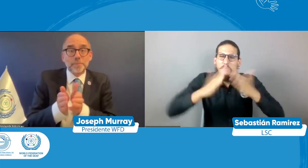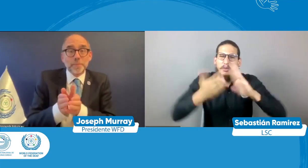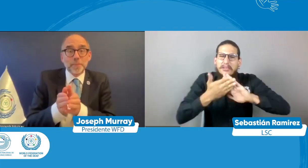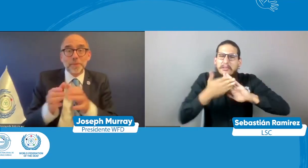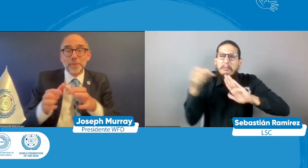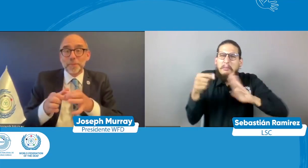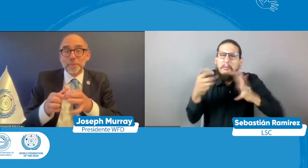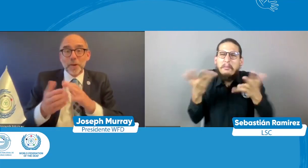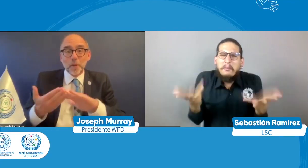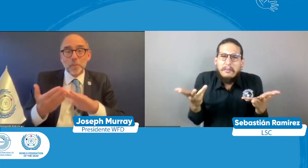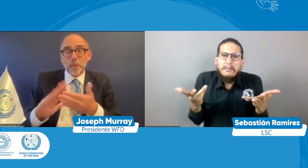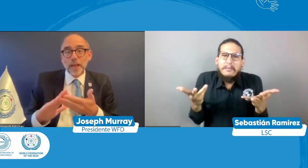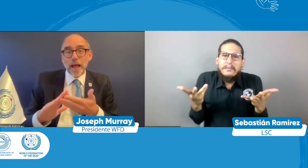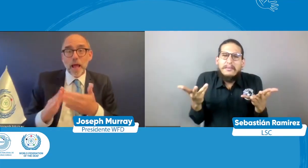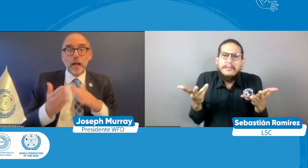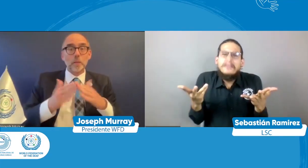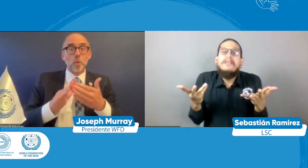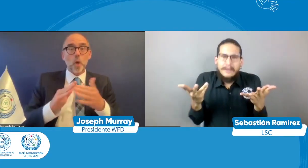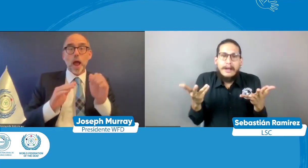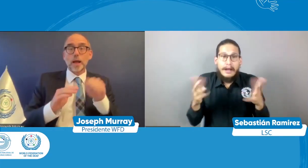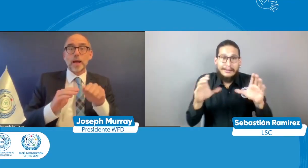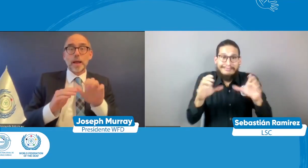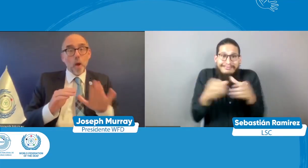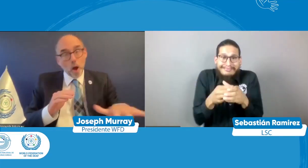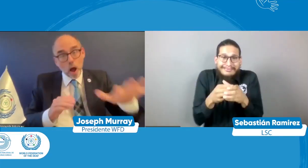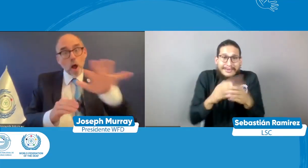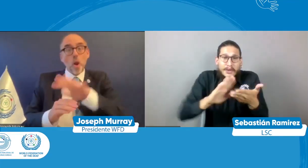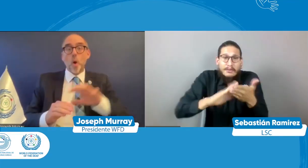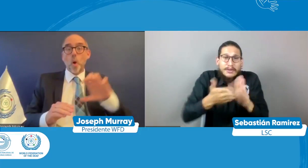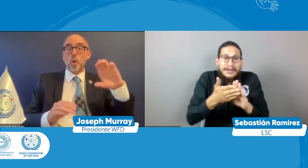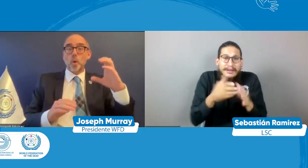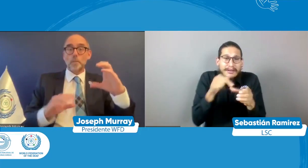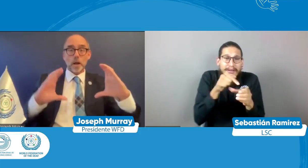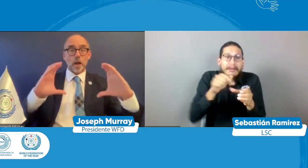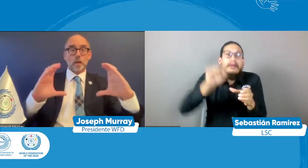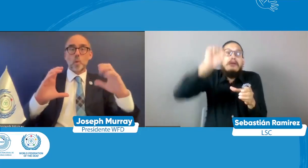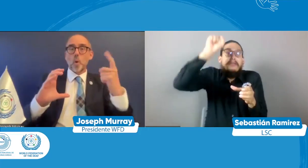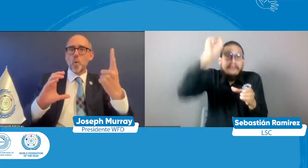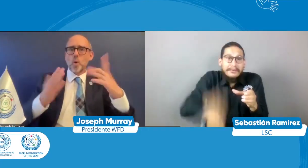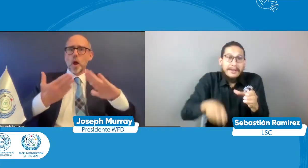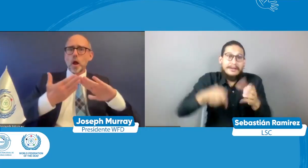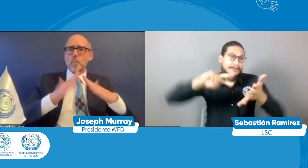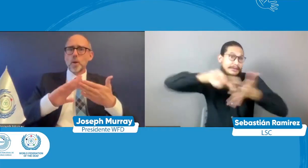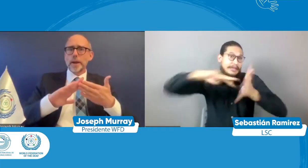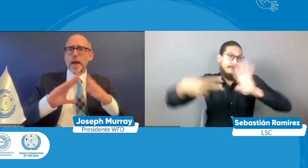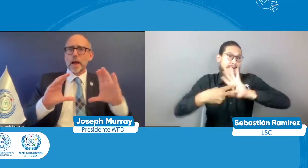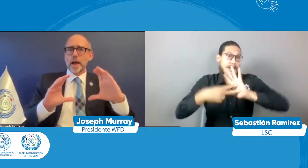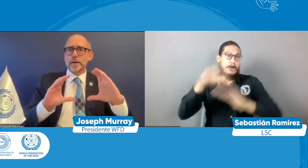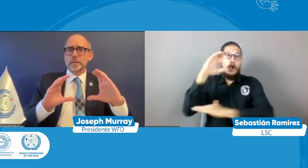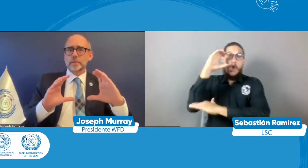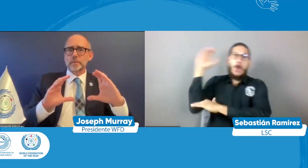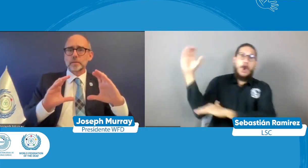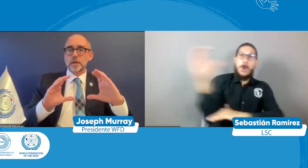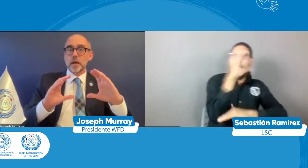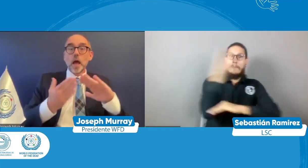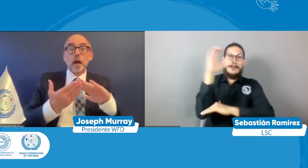acerca de comunidad y hablamos acerca de inclusión pues nosotros entendemos que cuando hablamos de